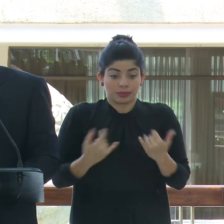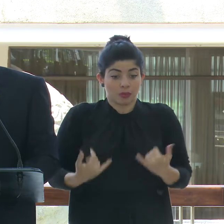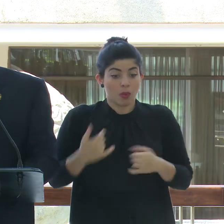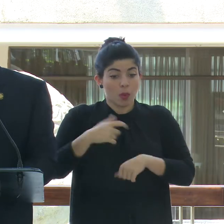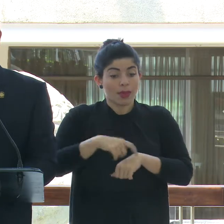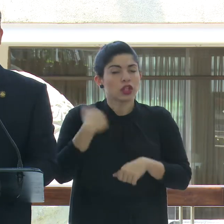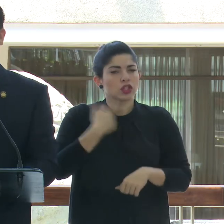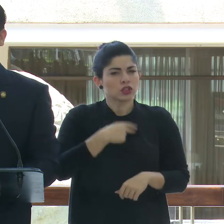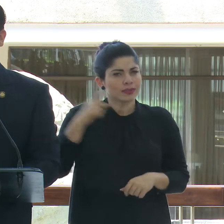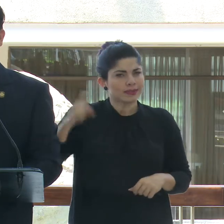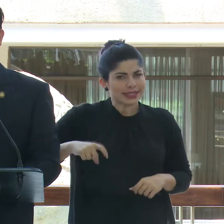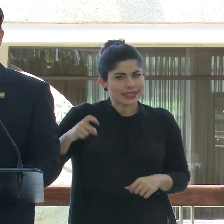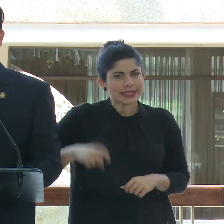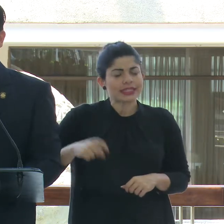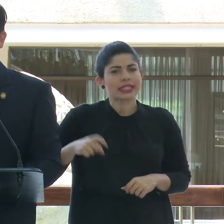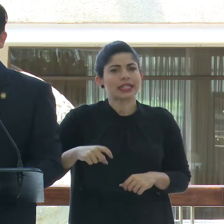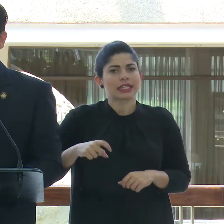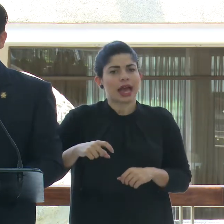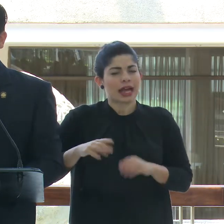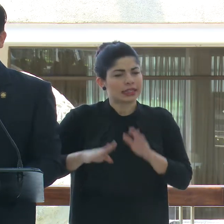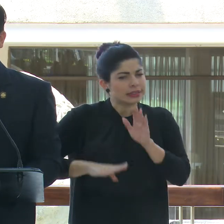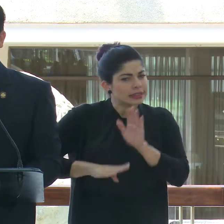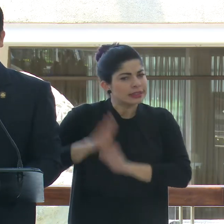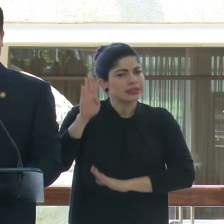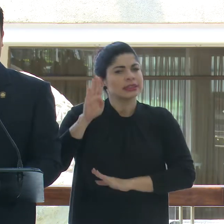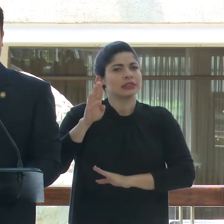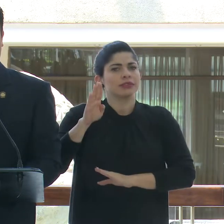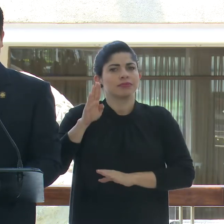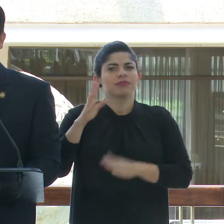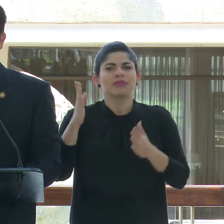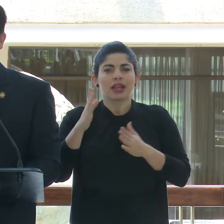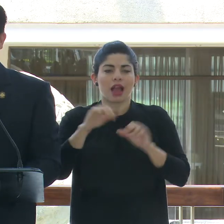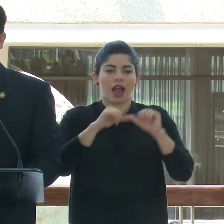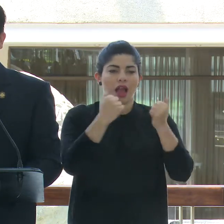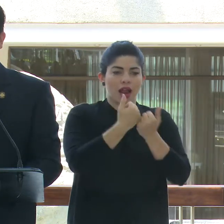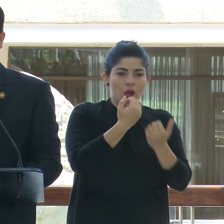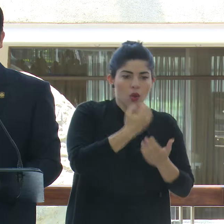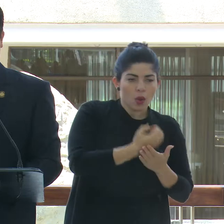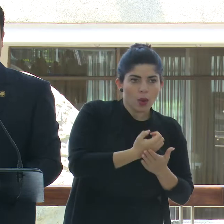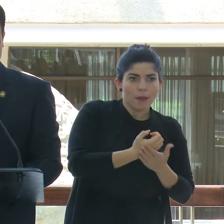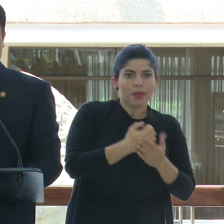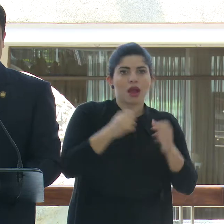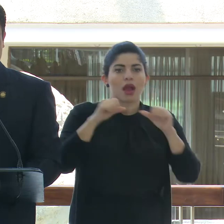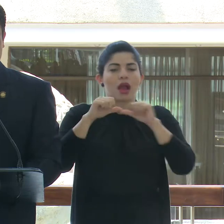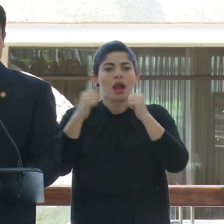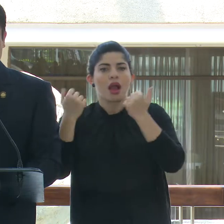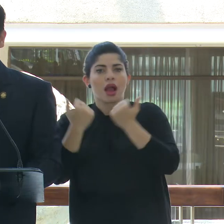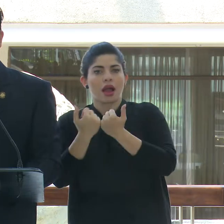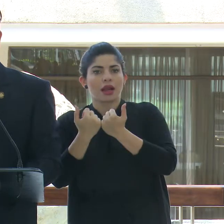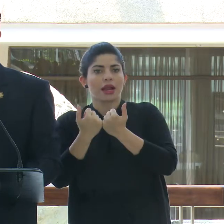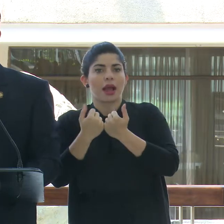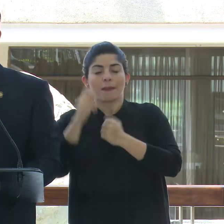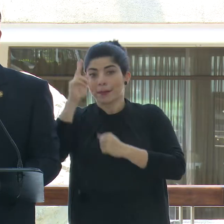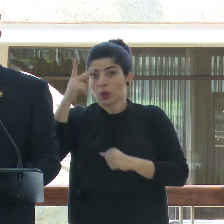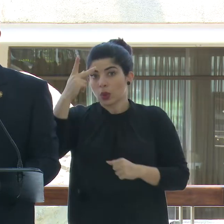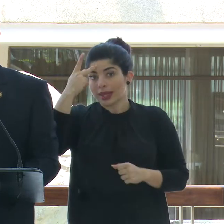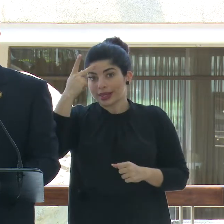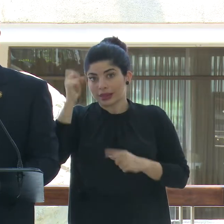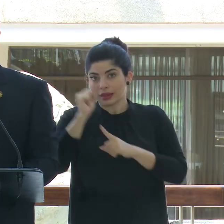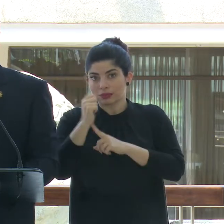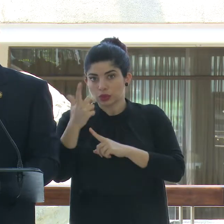necesitamos despegar tanto en la parte económica, en la parte de la política